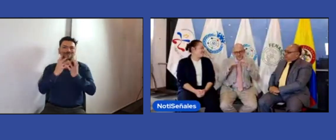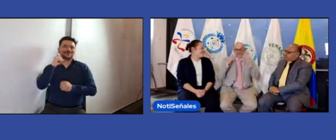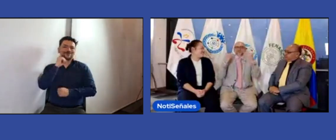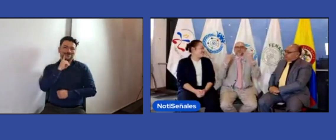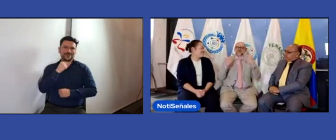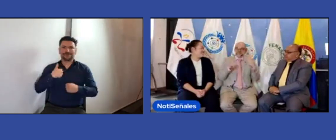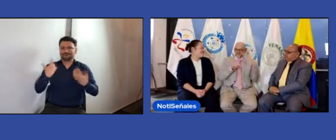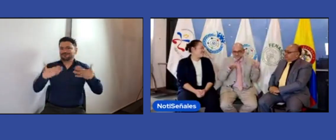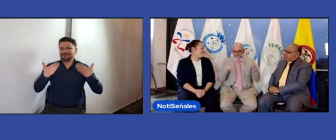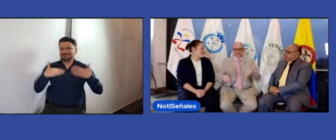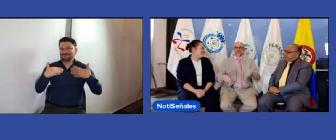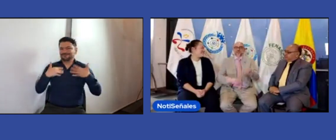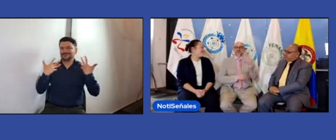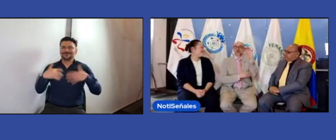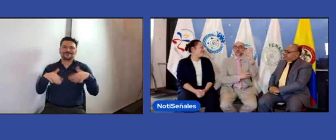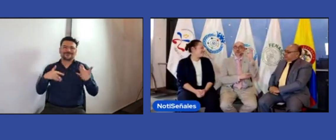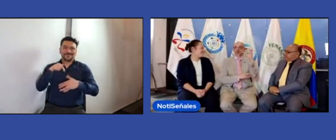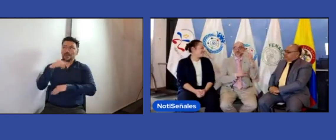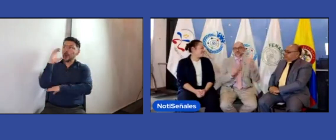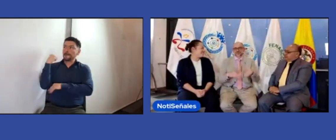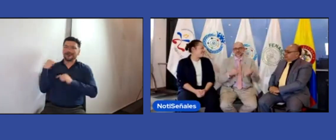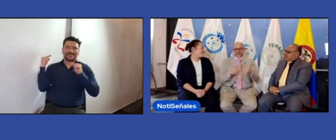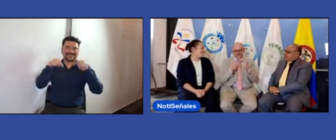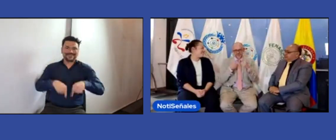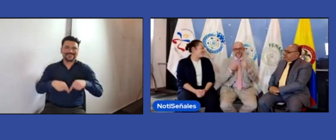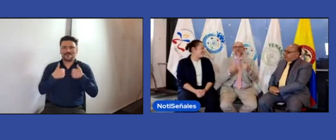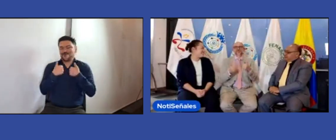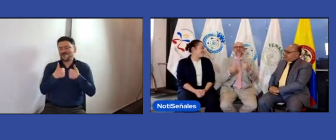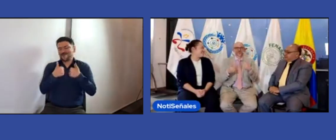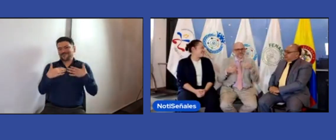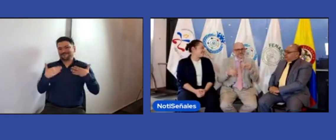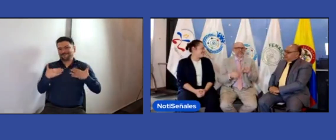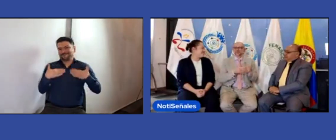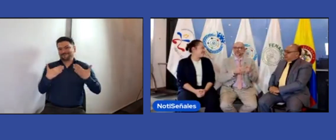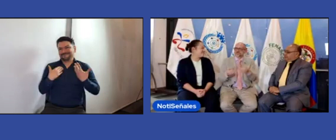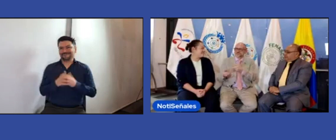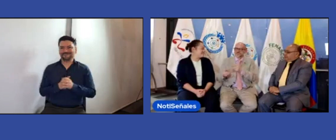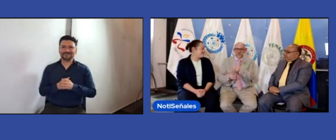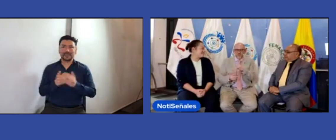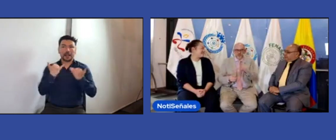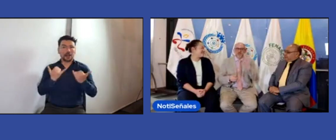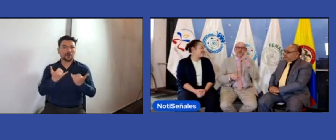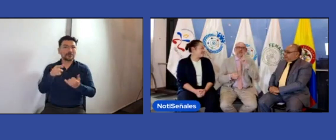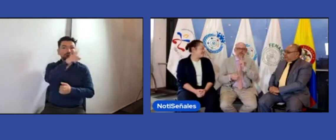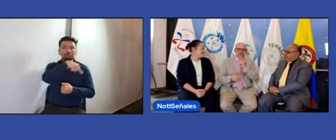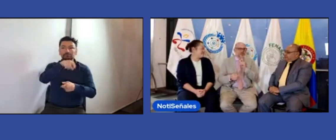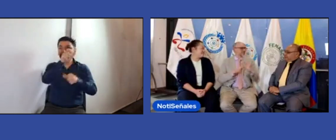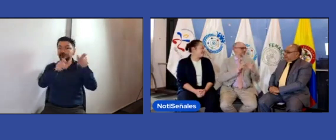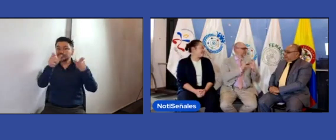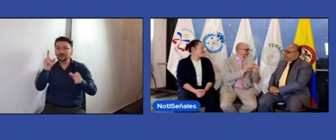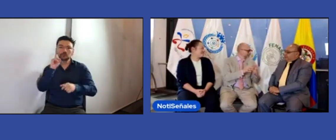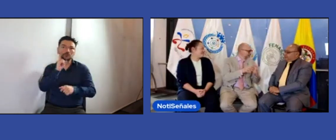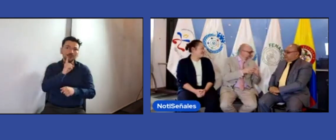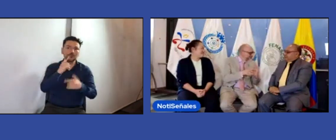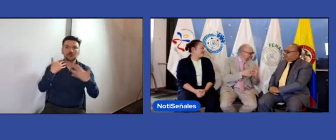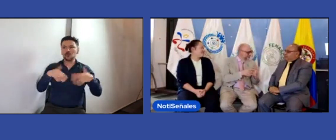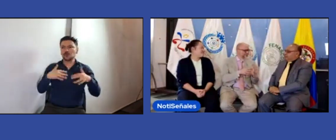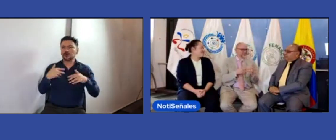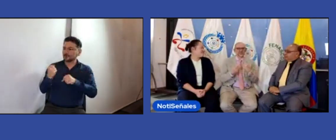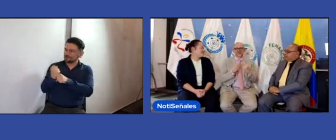Esta es mi seña. Estoy muy contento de estar acá. Soy el presidente de la Federación Mundial de Sordos. Qué bueno poder estar con